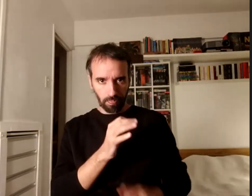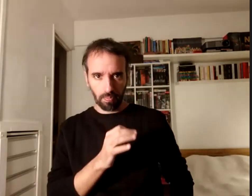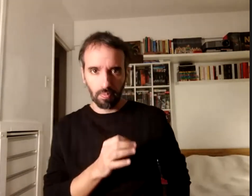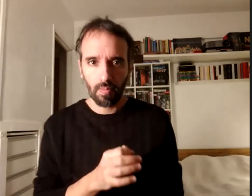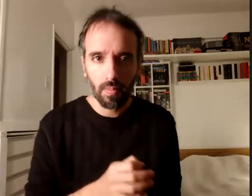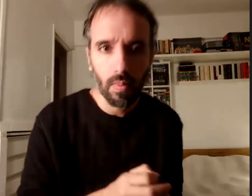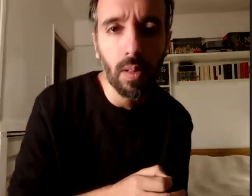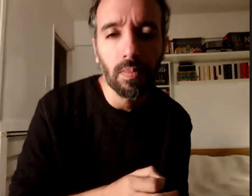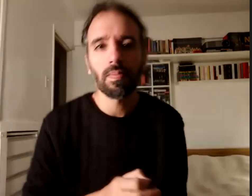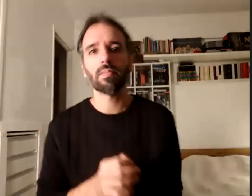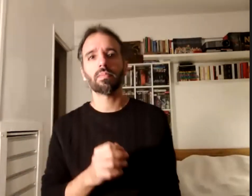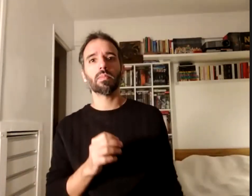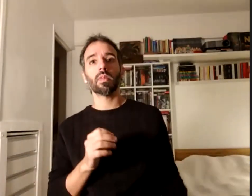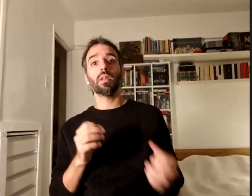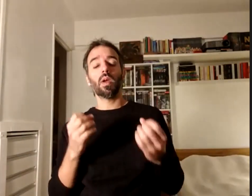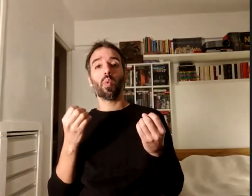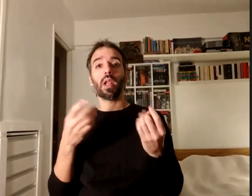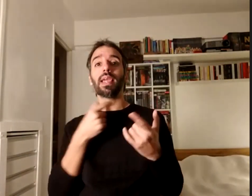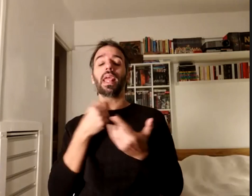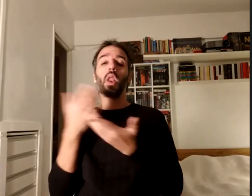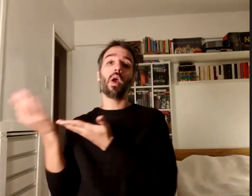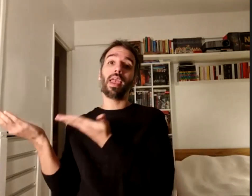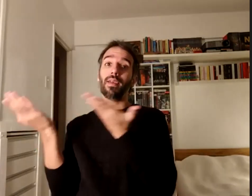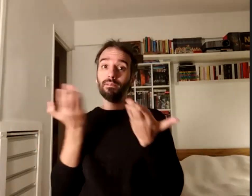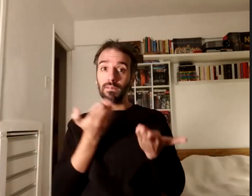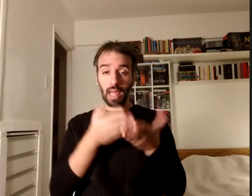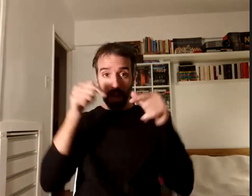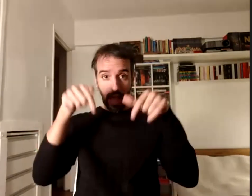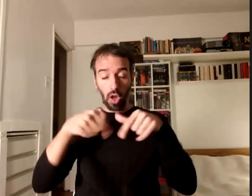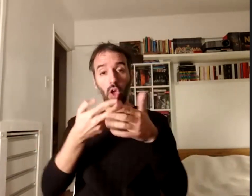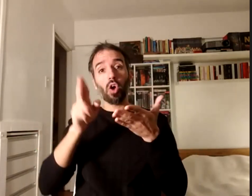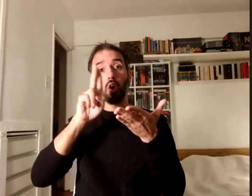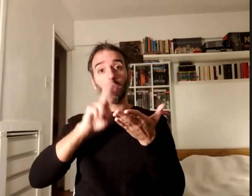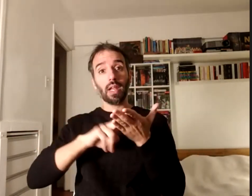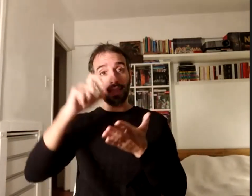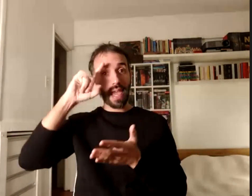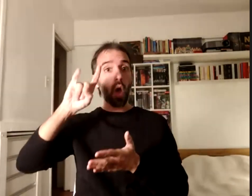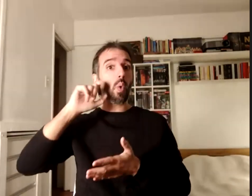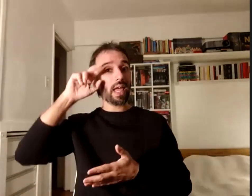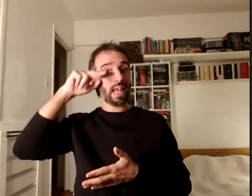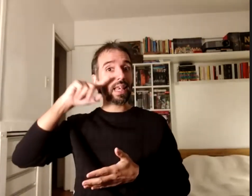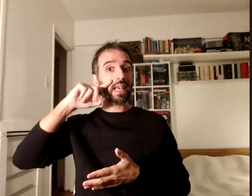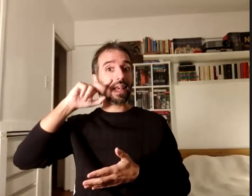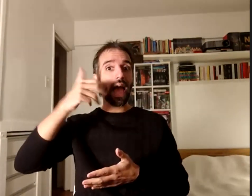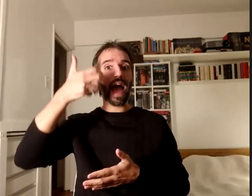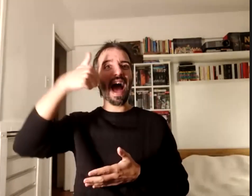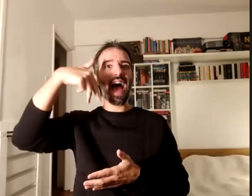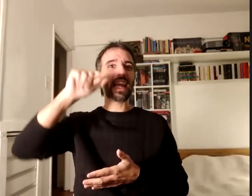bueno quiero invitar ahora otra vez a Eugenia Napios para que nos comente cómo va el chat para que nos cuente